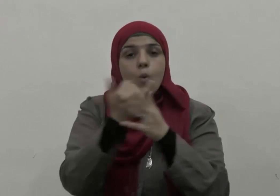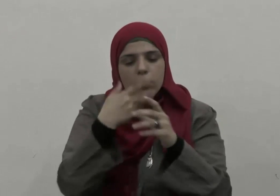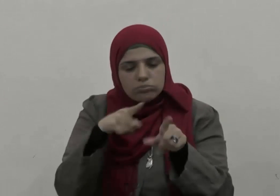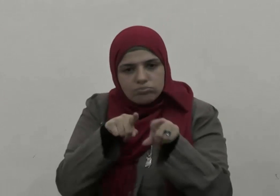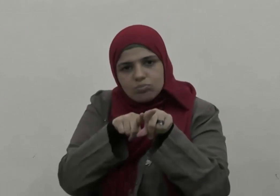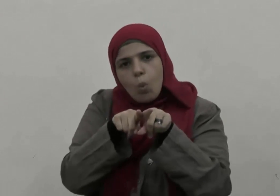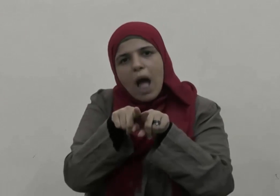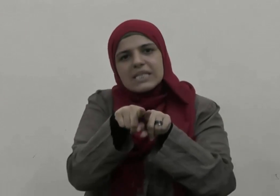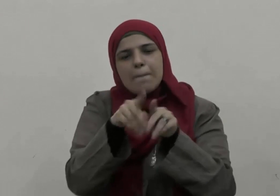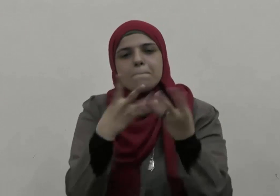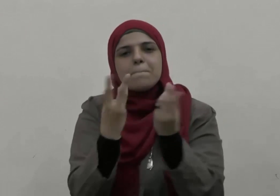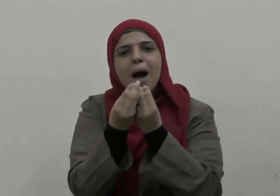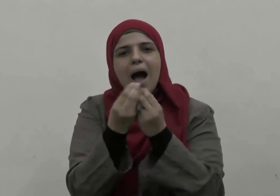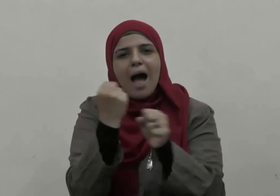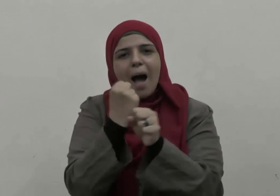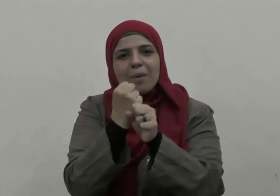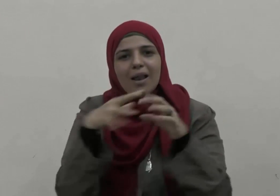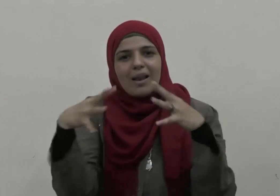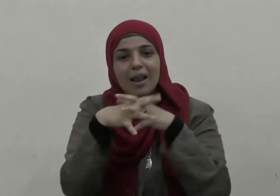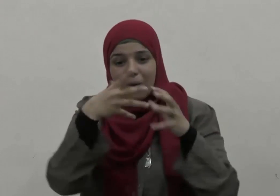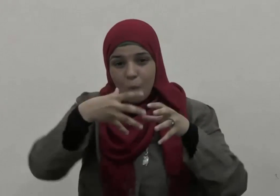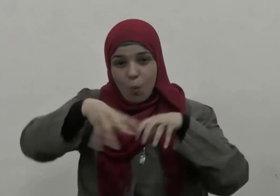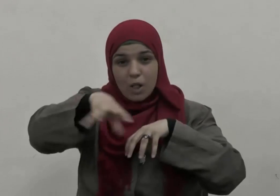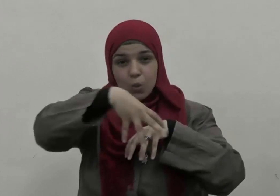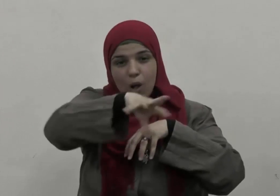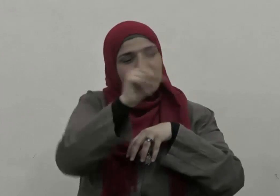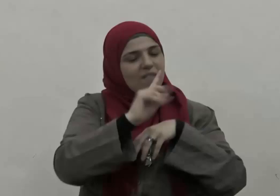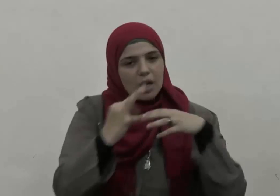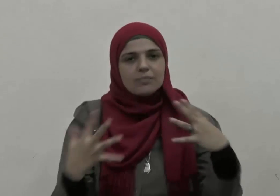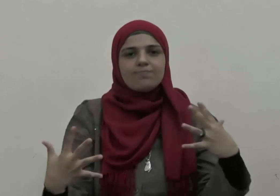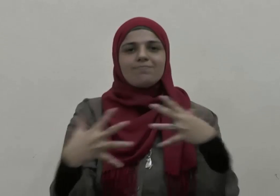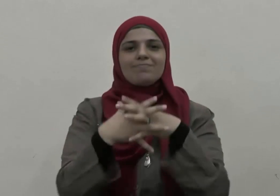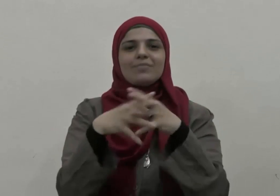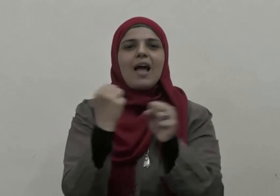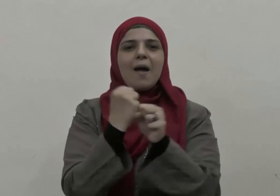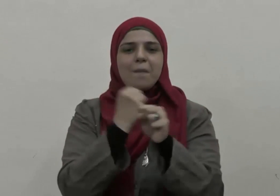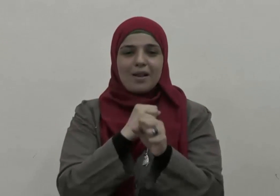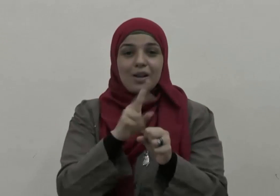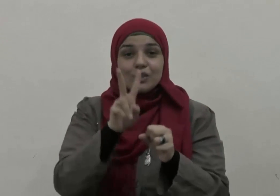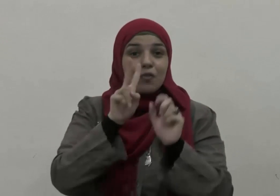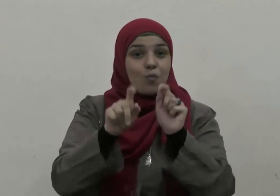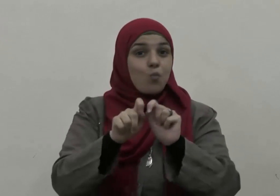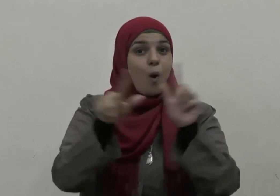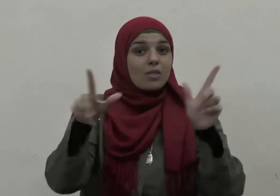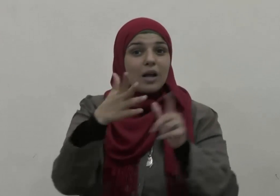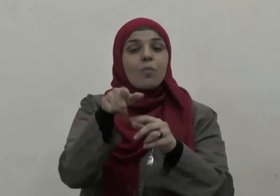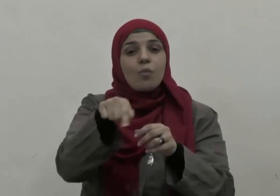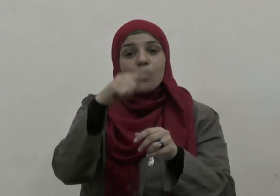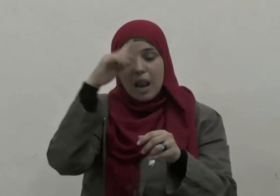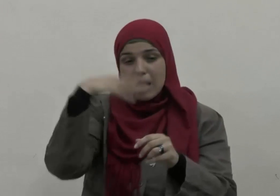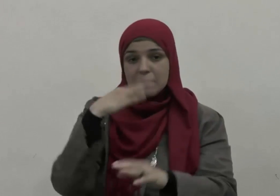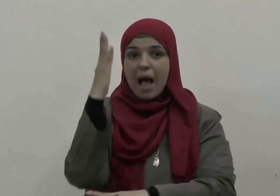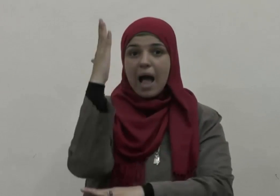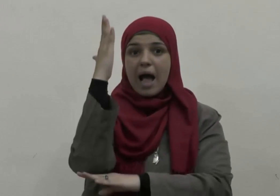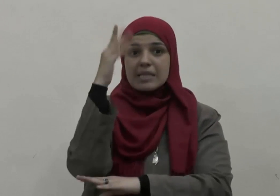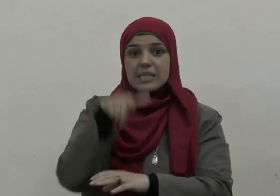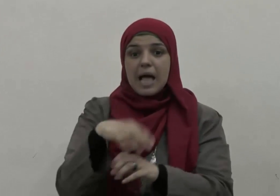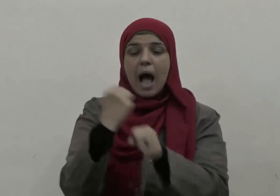متلازمات لا ينفك بعضها عن بعض فما أحوجنا إلى ترسيخ هذه